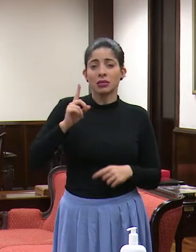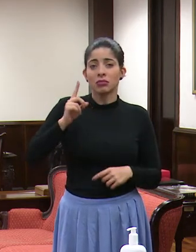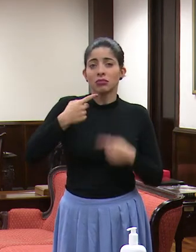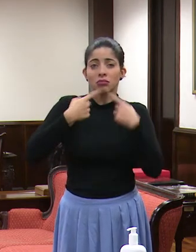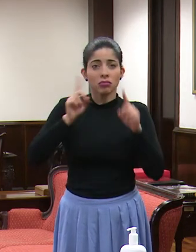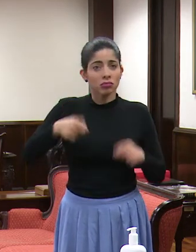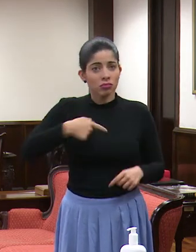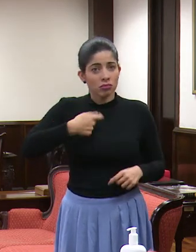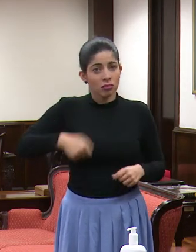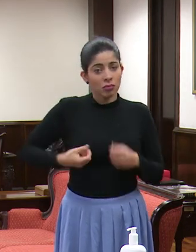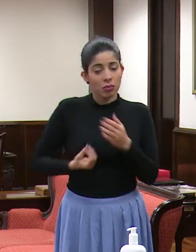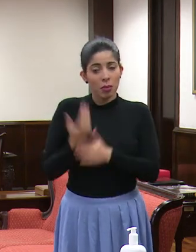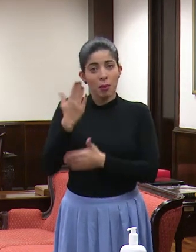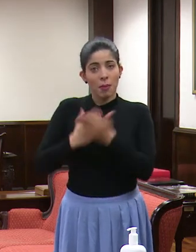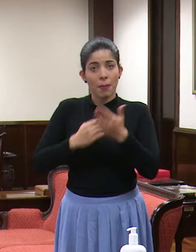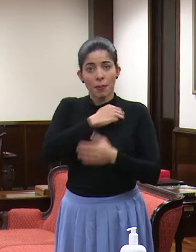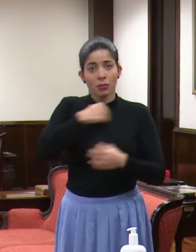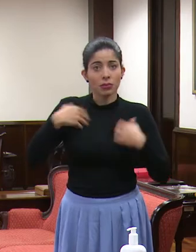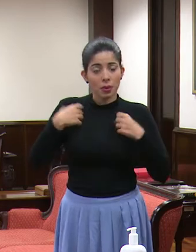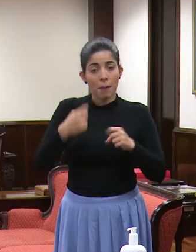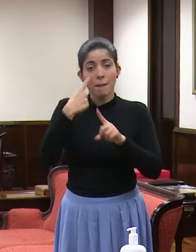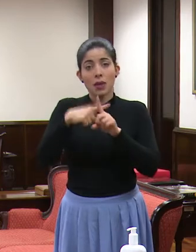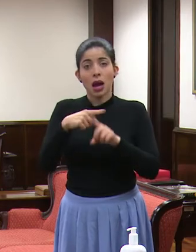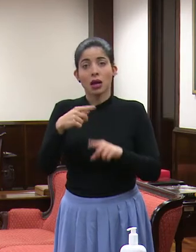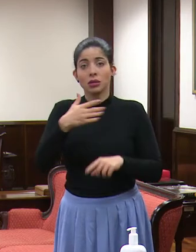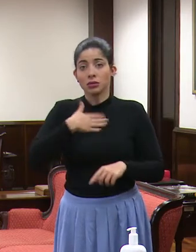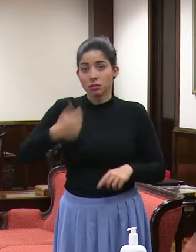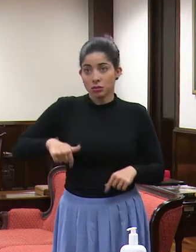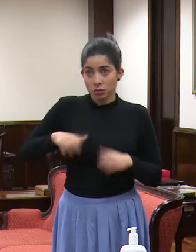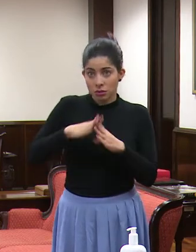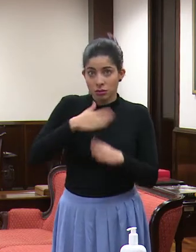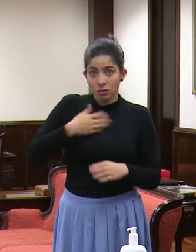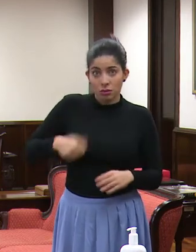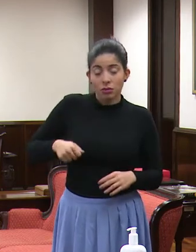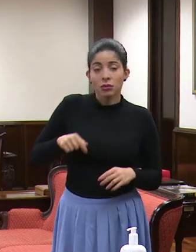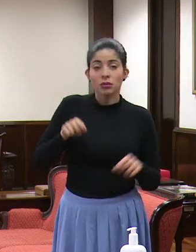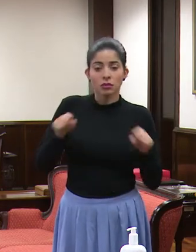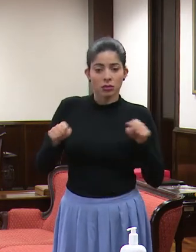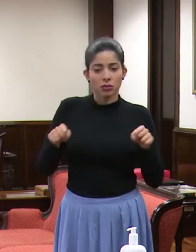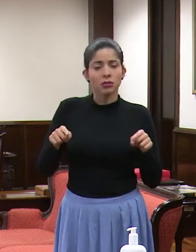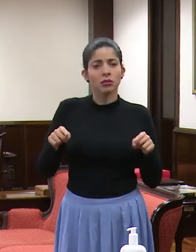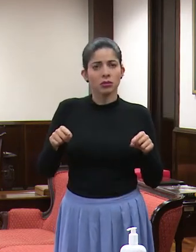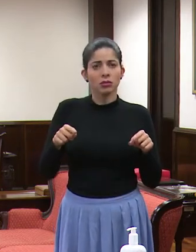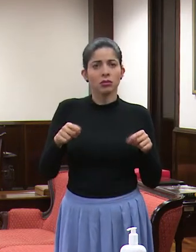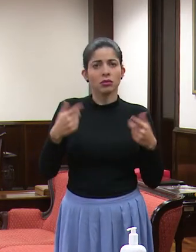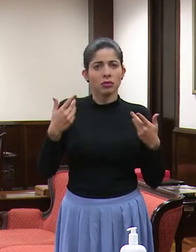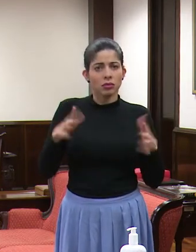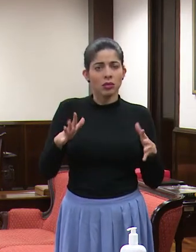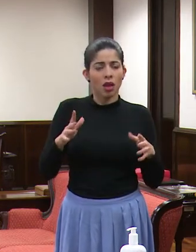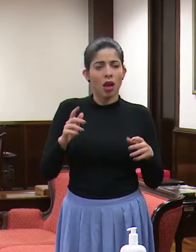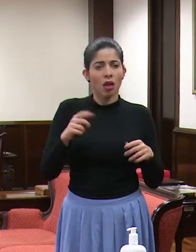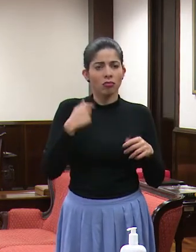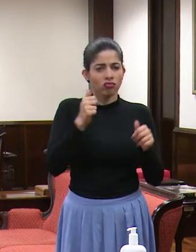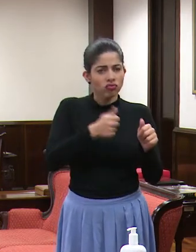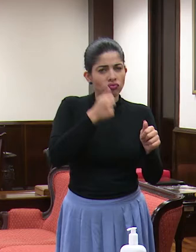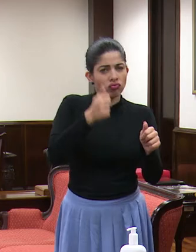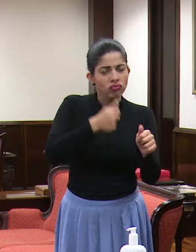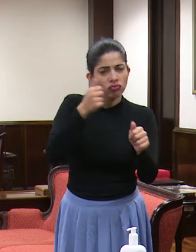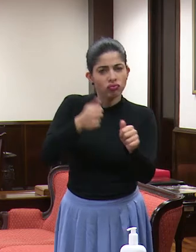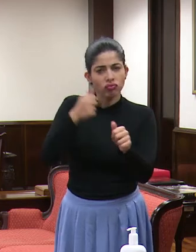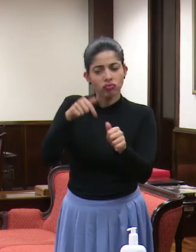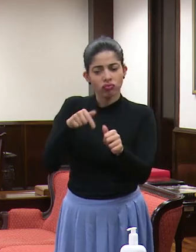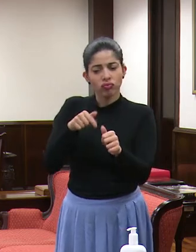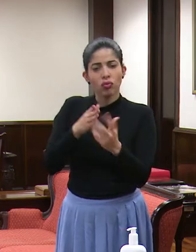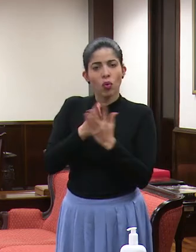se han emanado del Ministerio de Salud y de la Presidencia de la República, pues estaremos dándole seguimiento a través de las